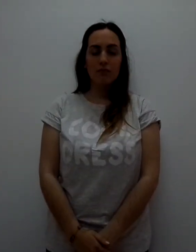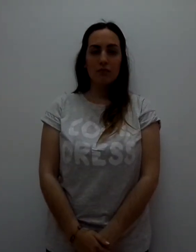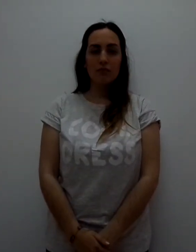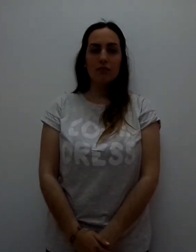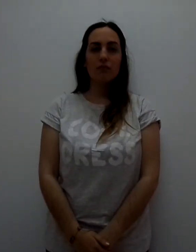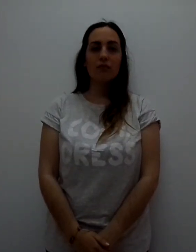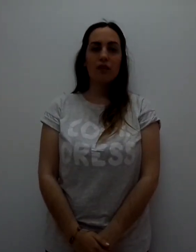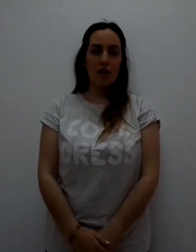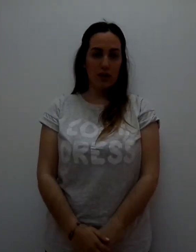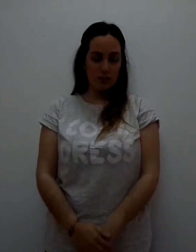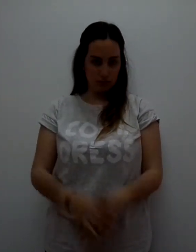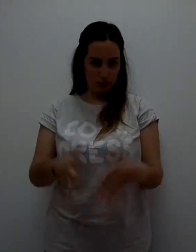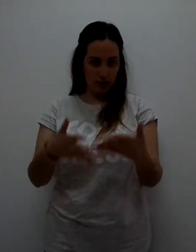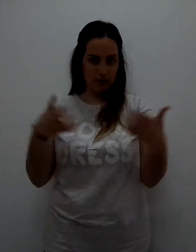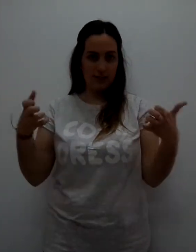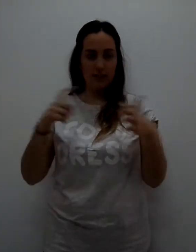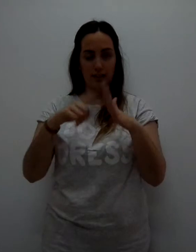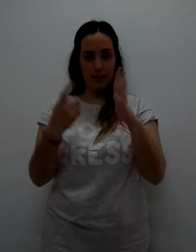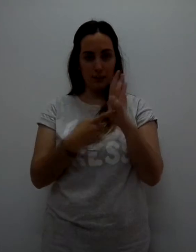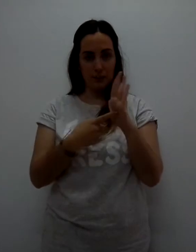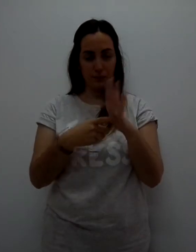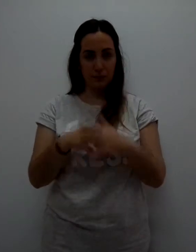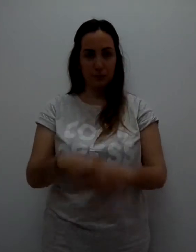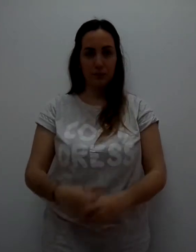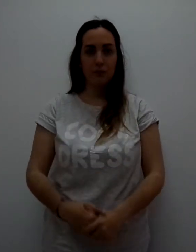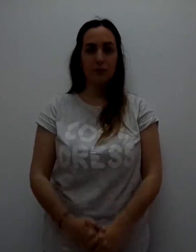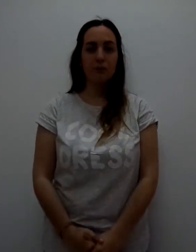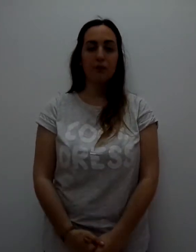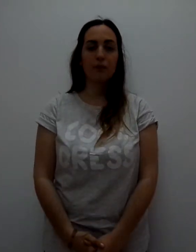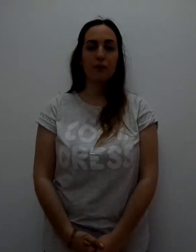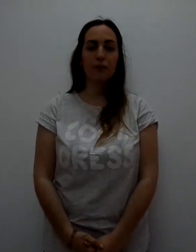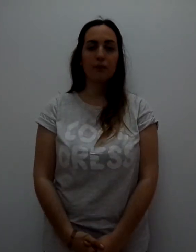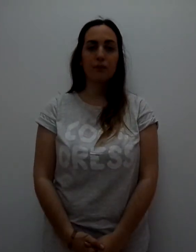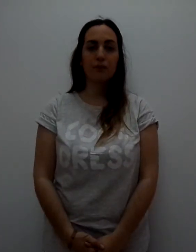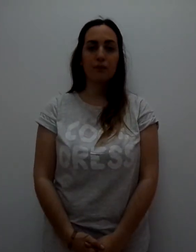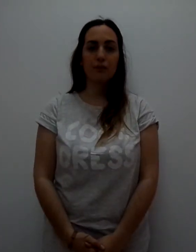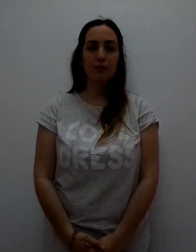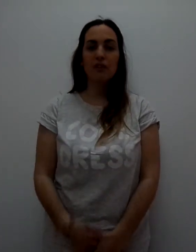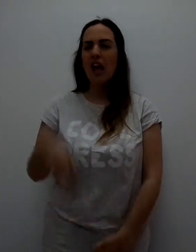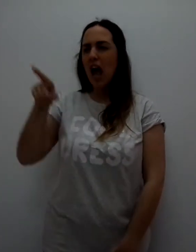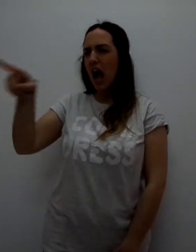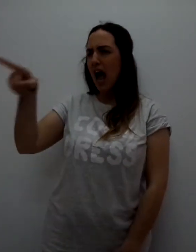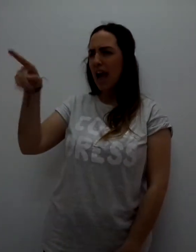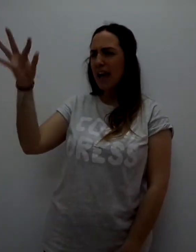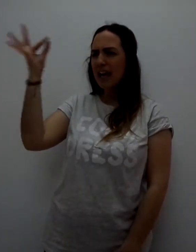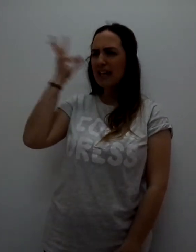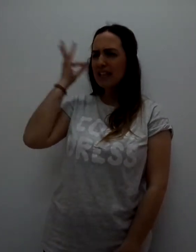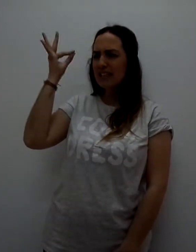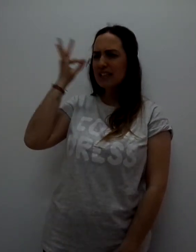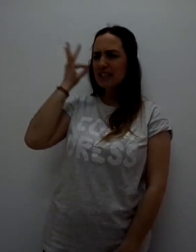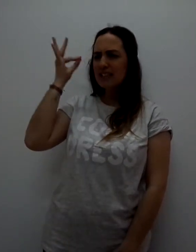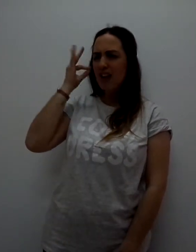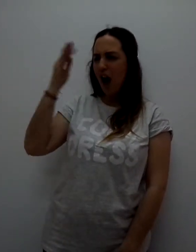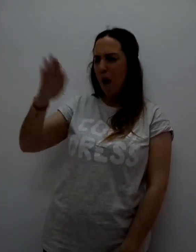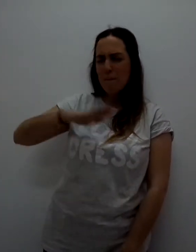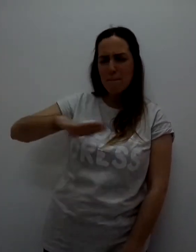Y ahora la frase en tiro. Ella es la malvada reina de corazones.